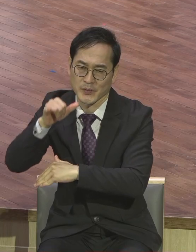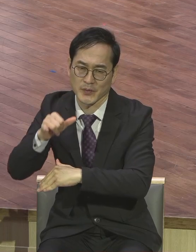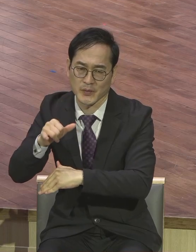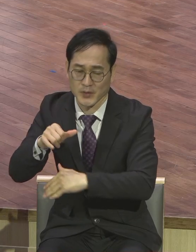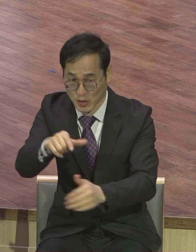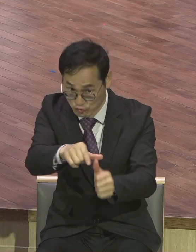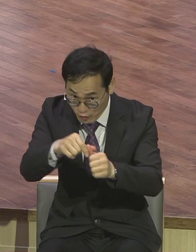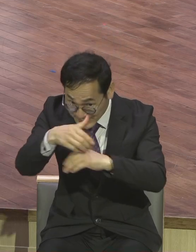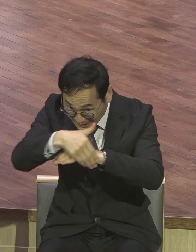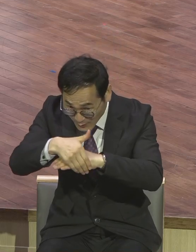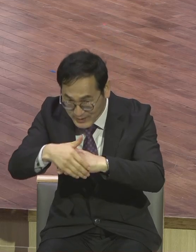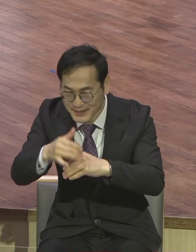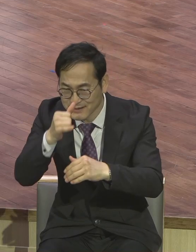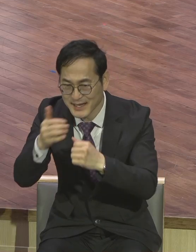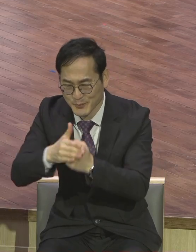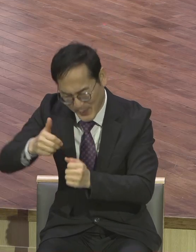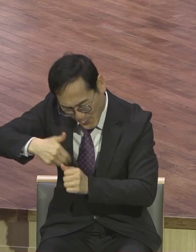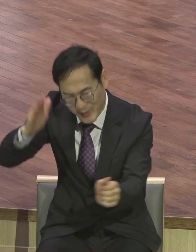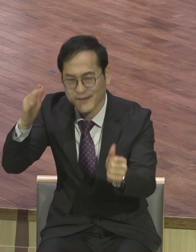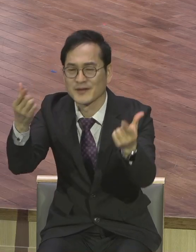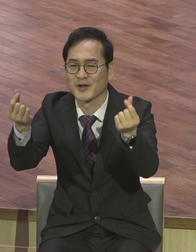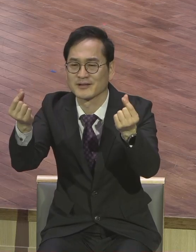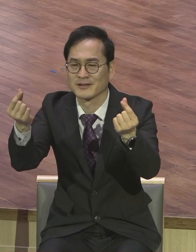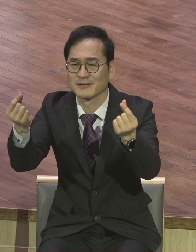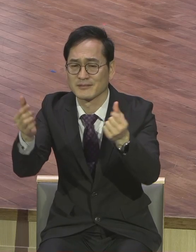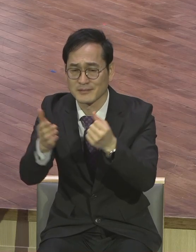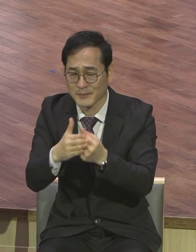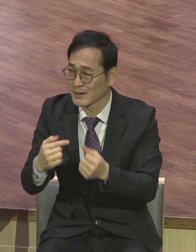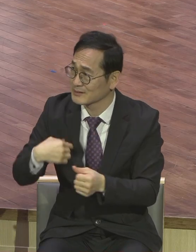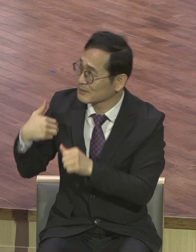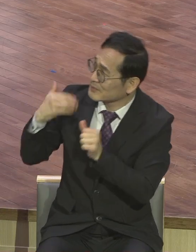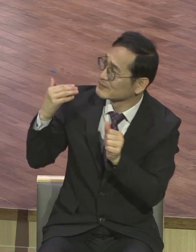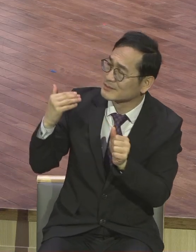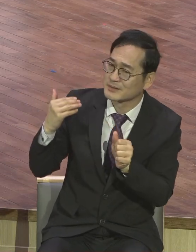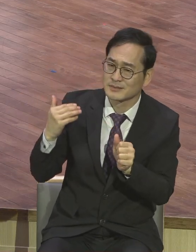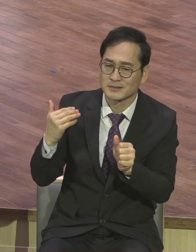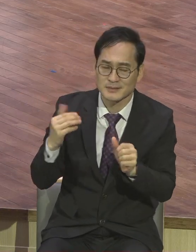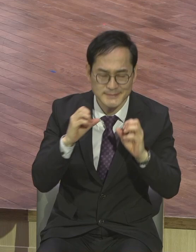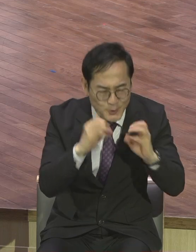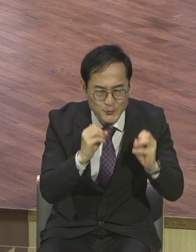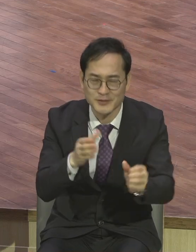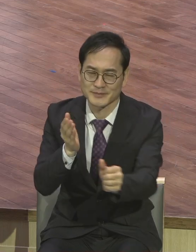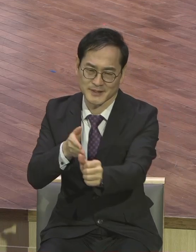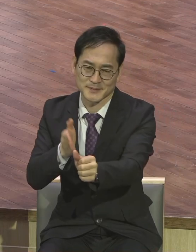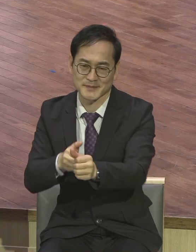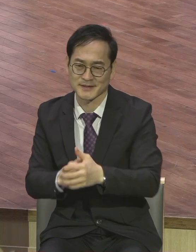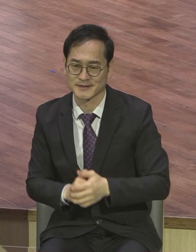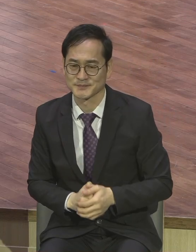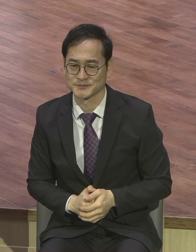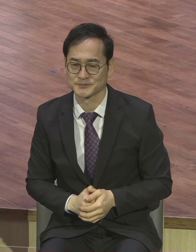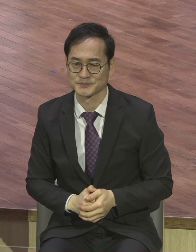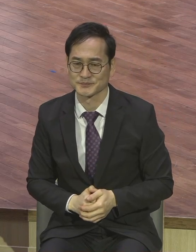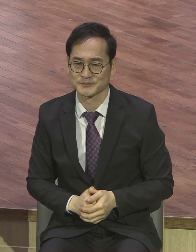자인 줄로 믿고 보험 전하시기 바랍니다. 이 만남의 축복은 하나님의 운하실 것 하나밖에 없어요.